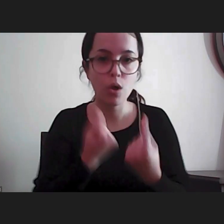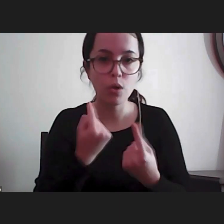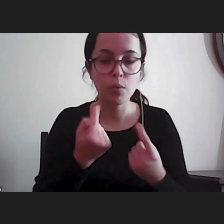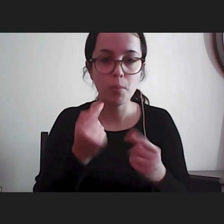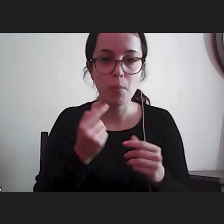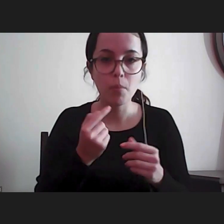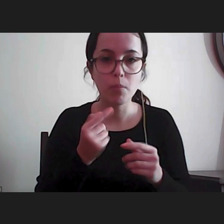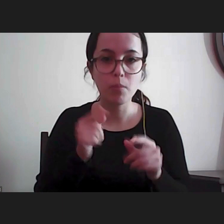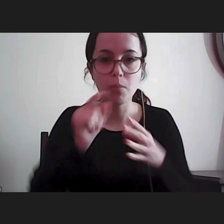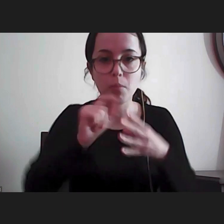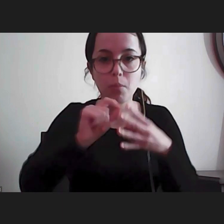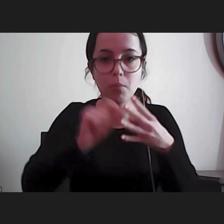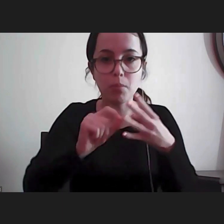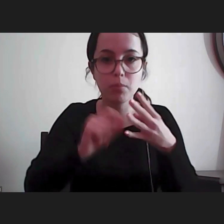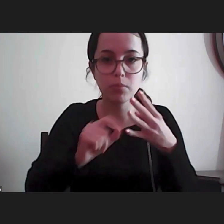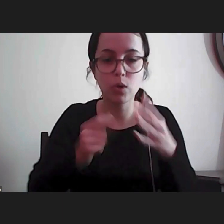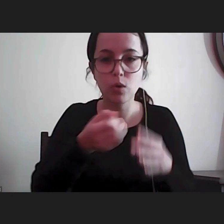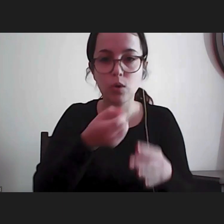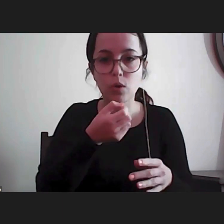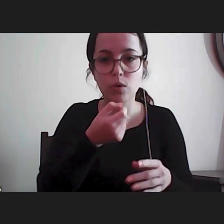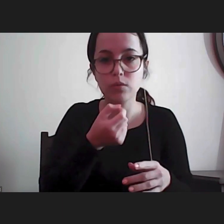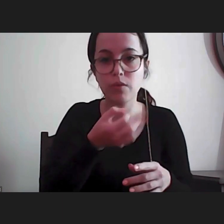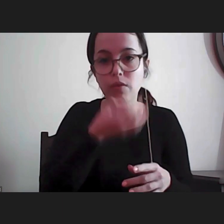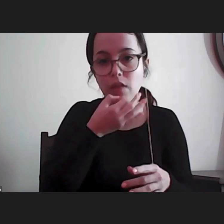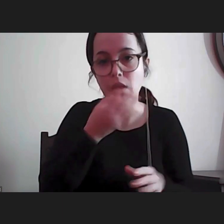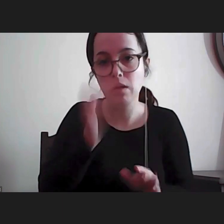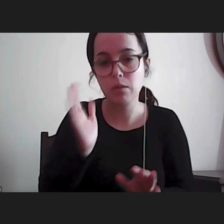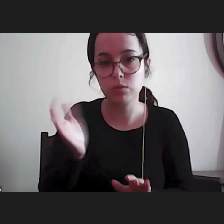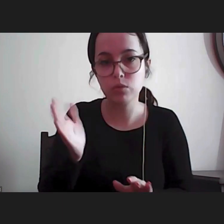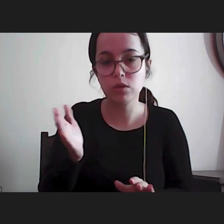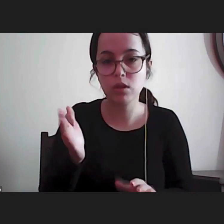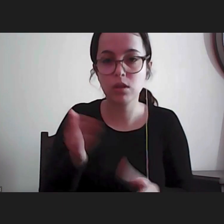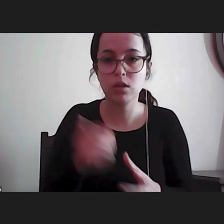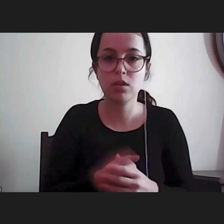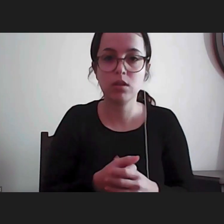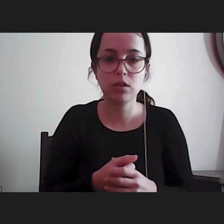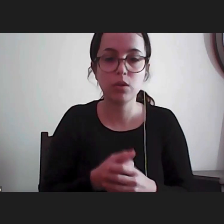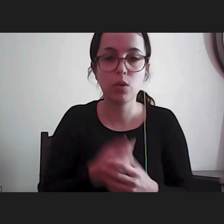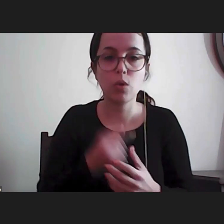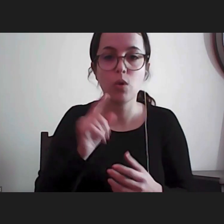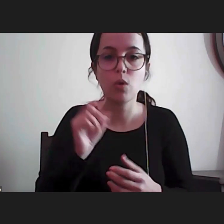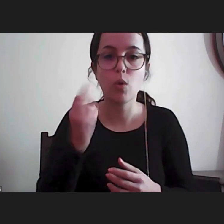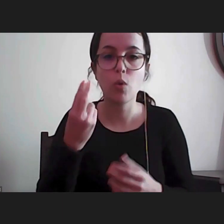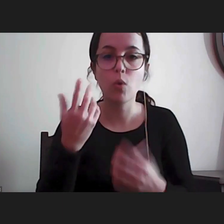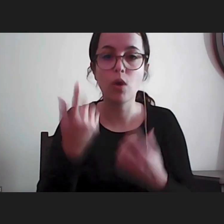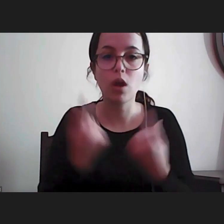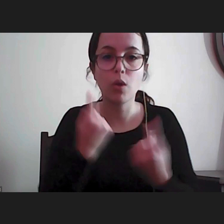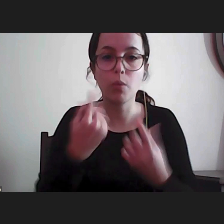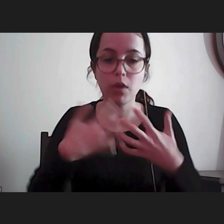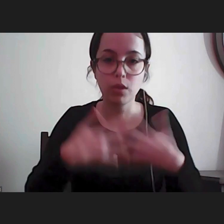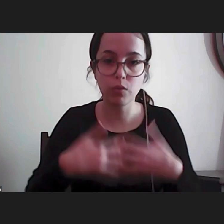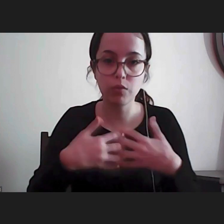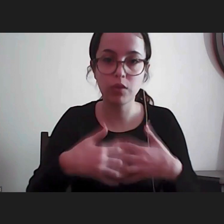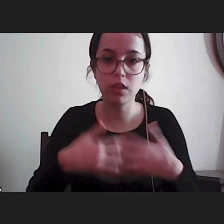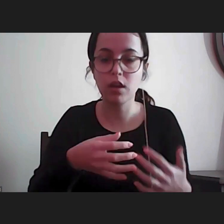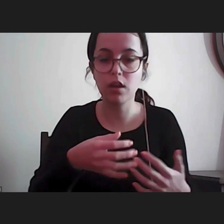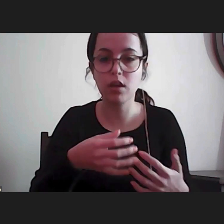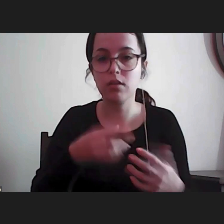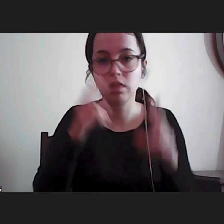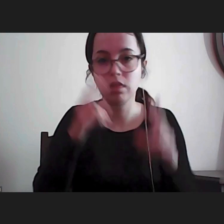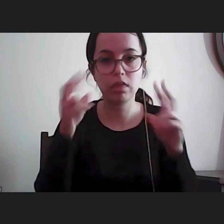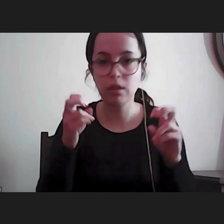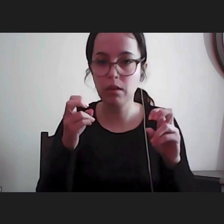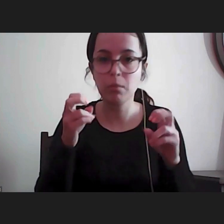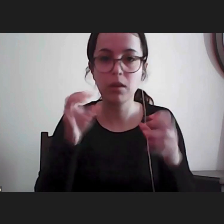porventura menos claro ou mais apressado que tenha aqui que já tenha abordado e por isso pedia